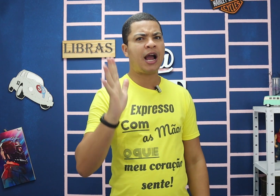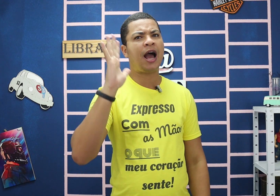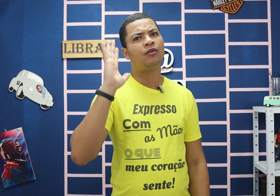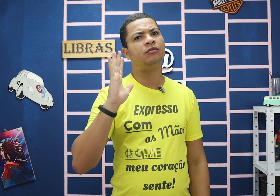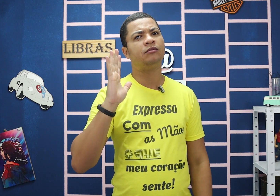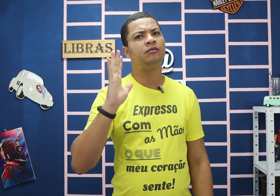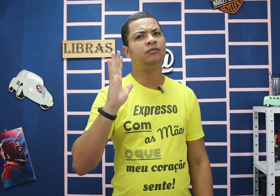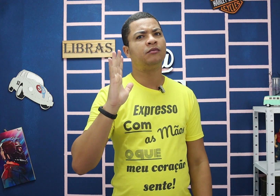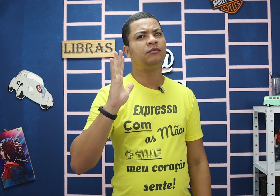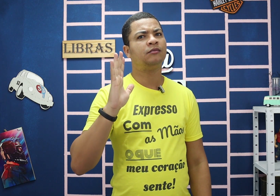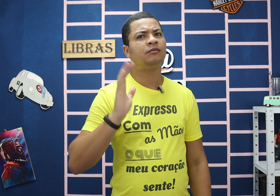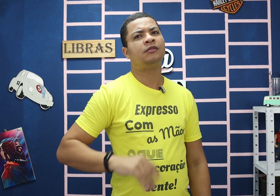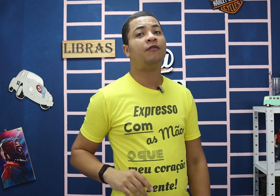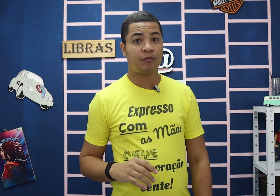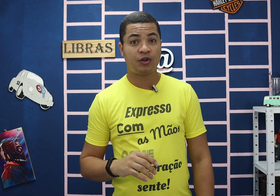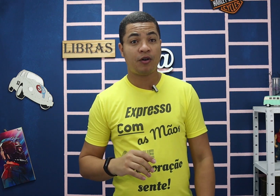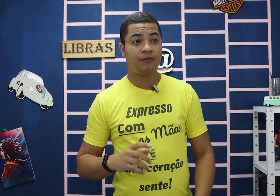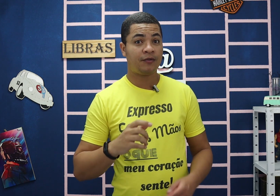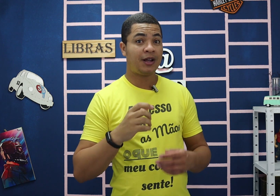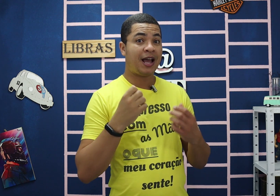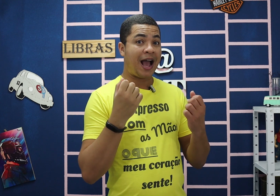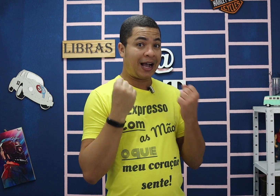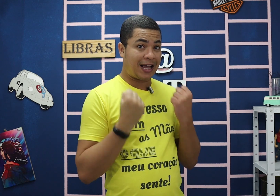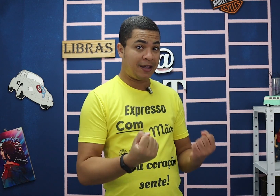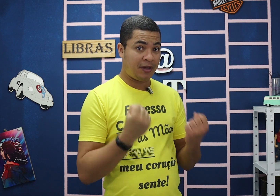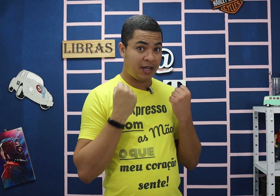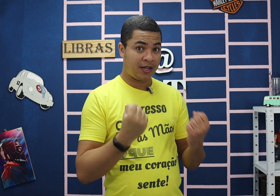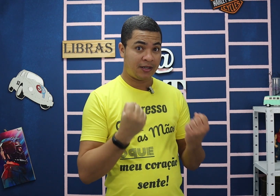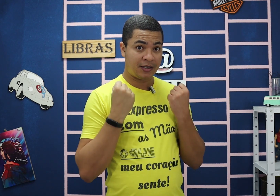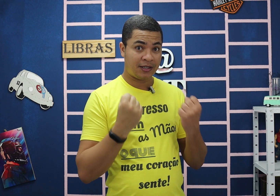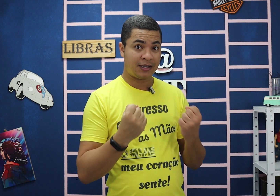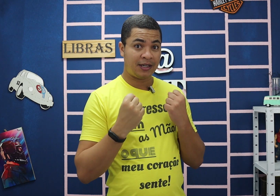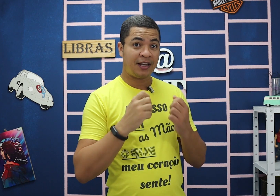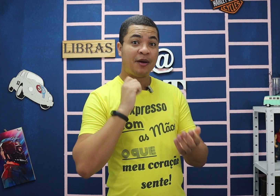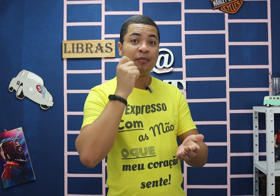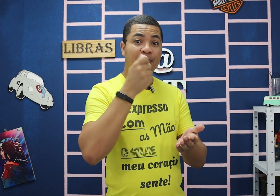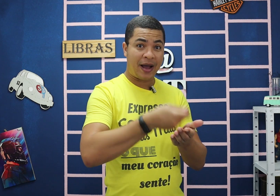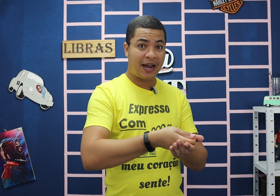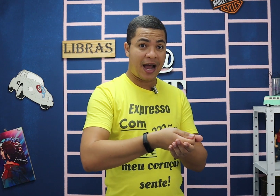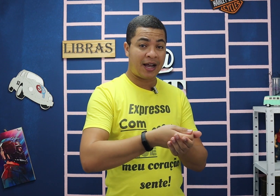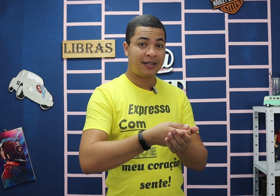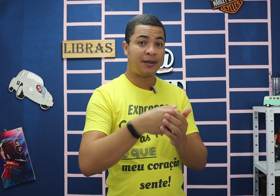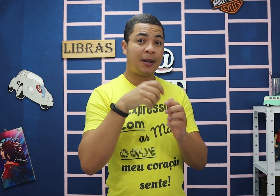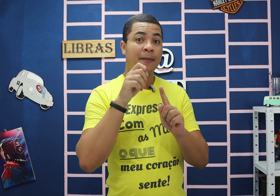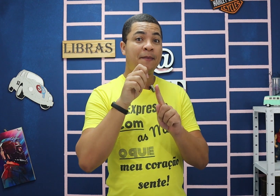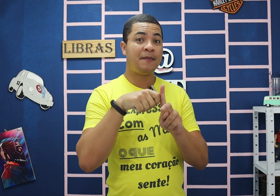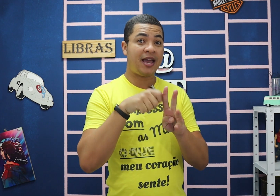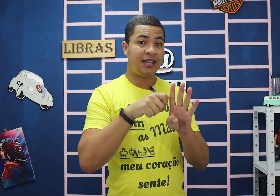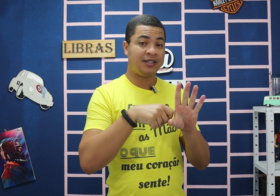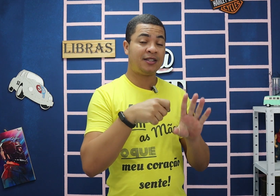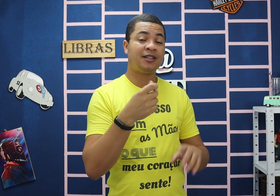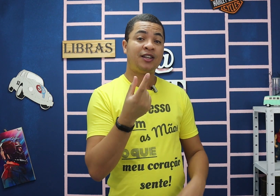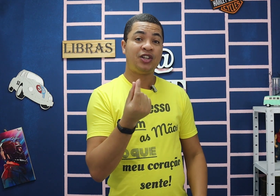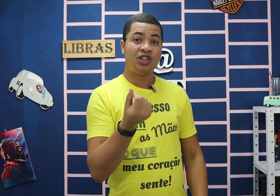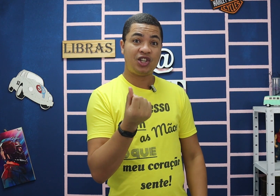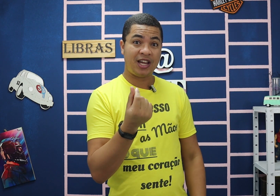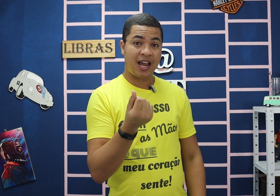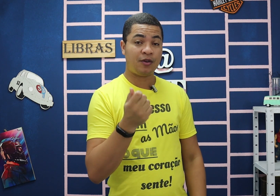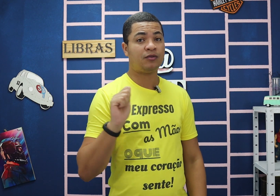caro. Então, vamos de novo? Academia, pagar, mês, dinheiro,